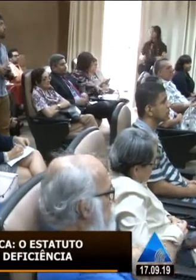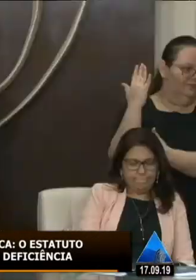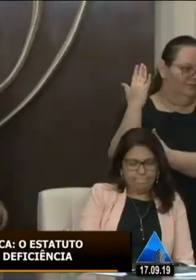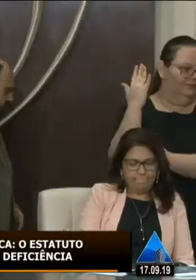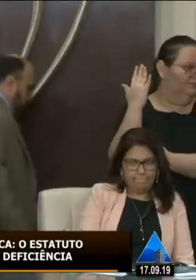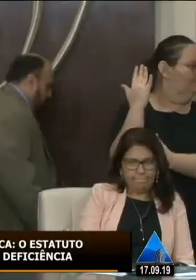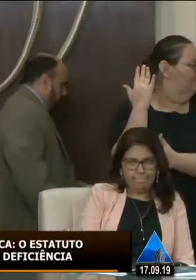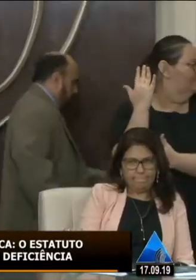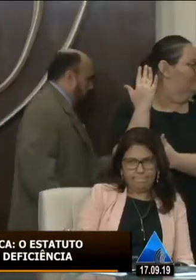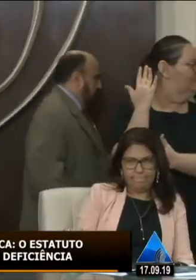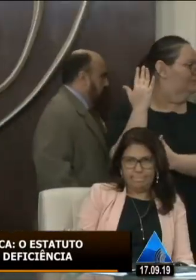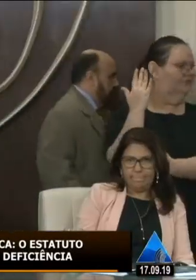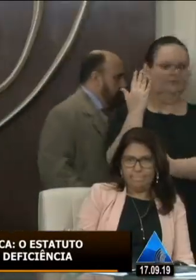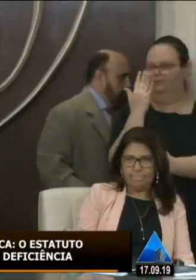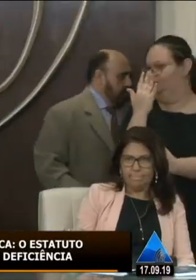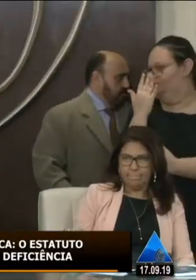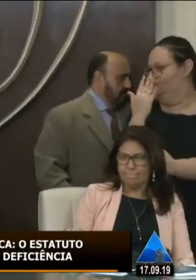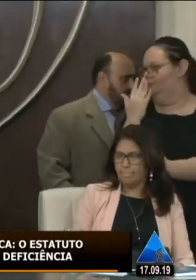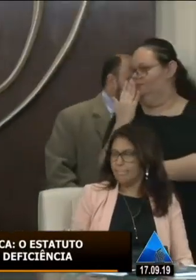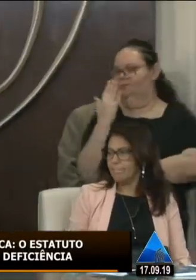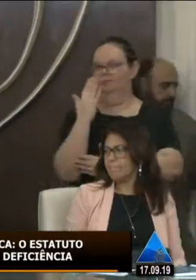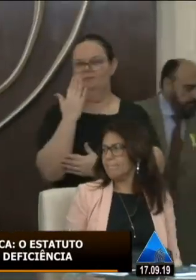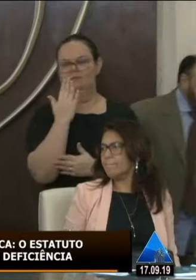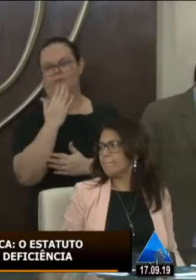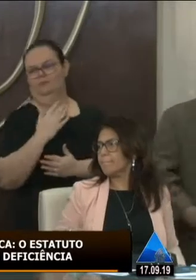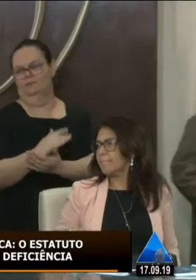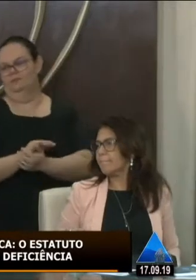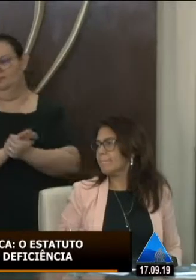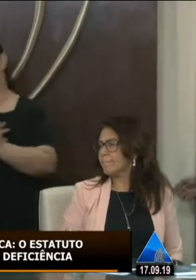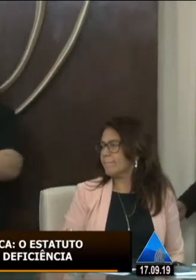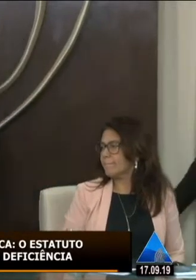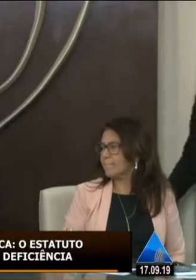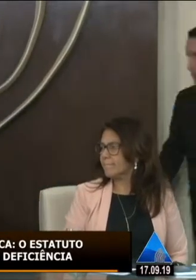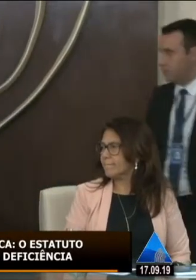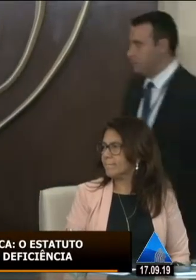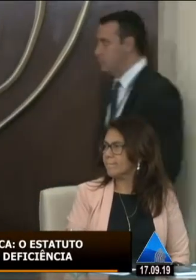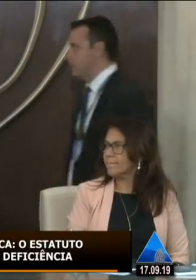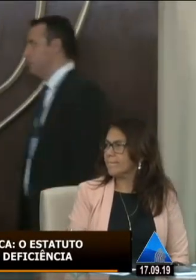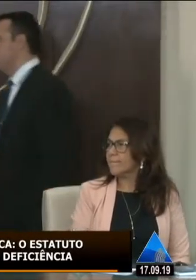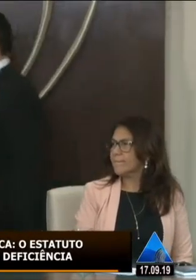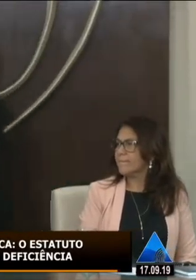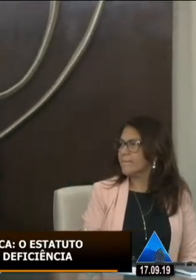nesse momento eu quero abrir aqui a oportunidade e aí vamos temos aqui diversas pessoas para fazer a sua participação